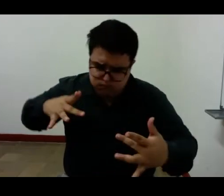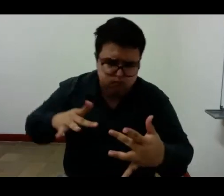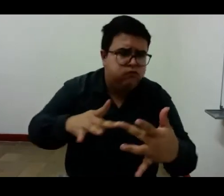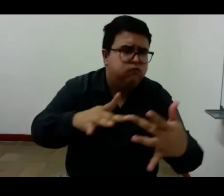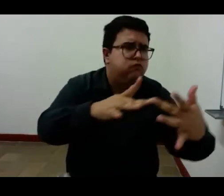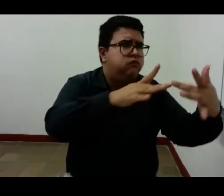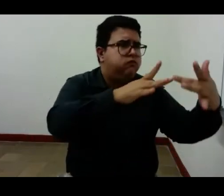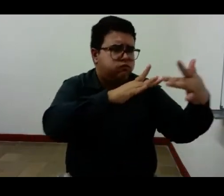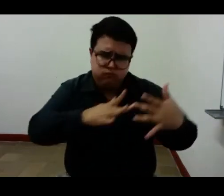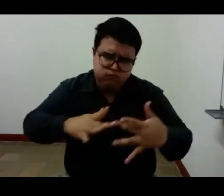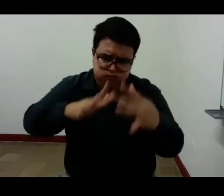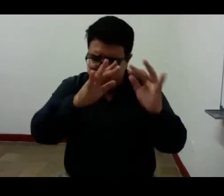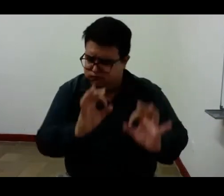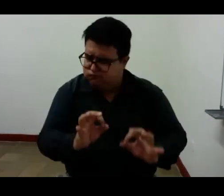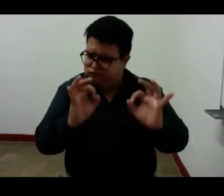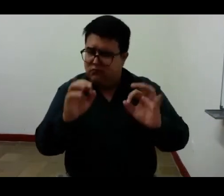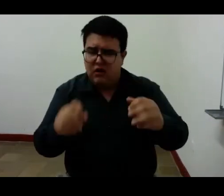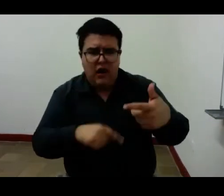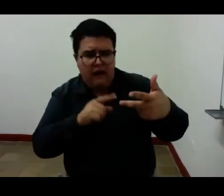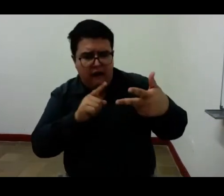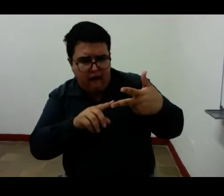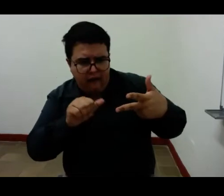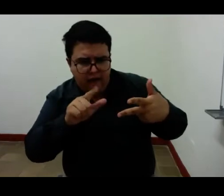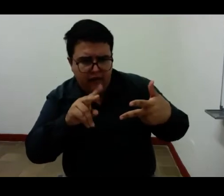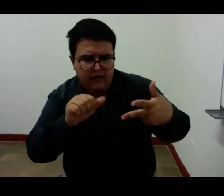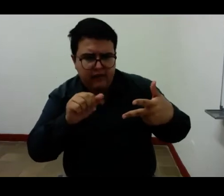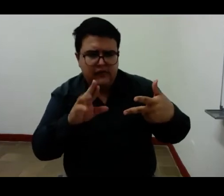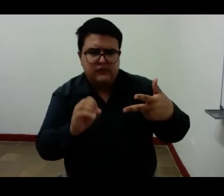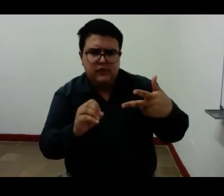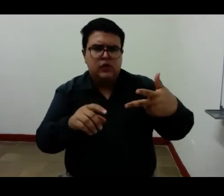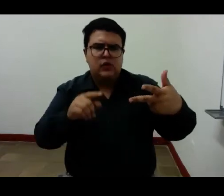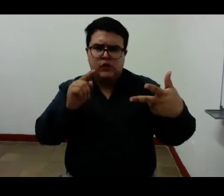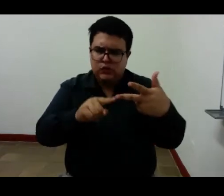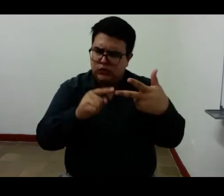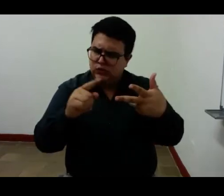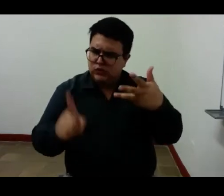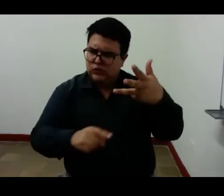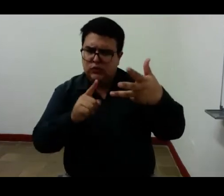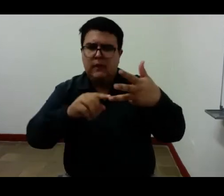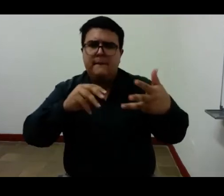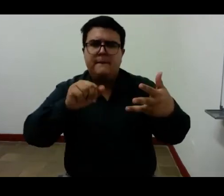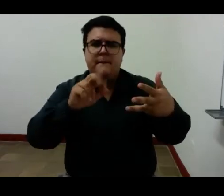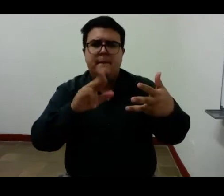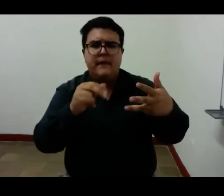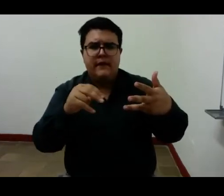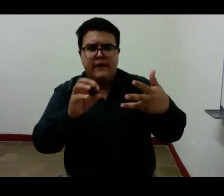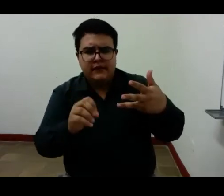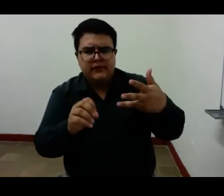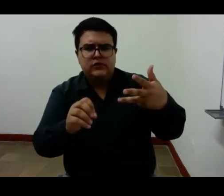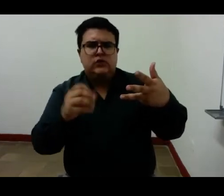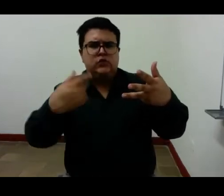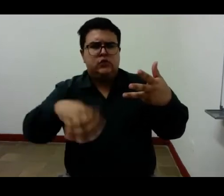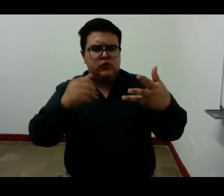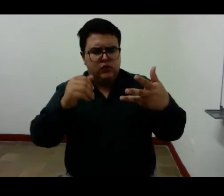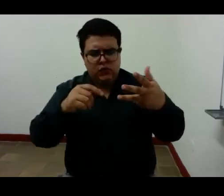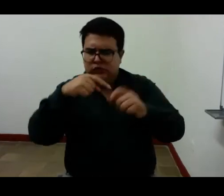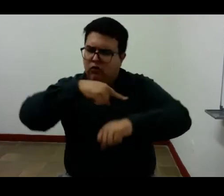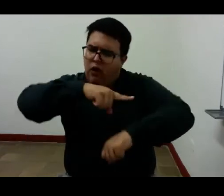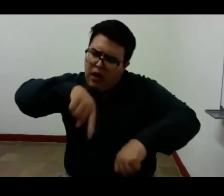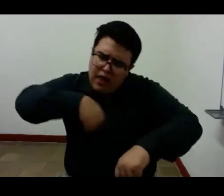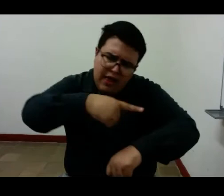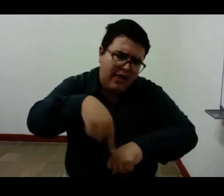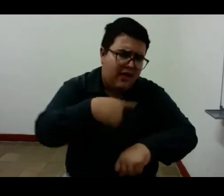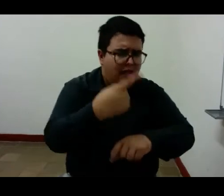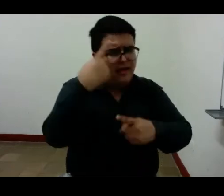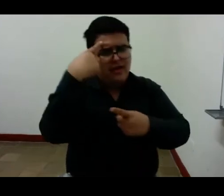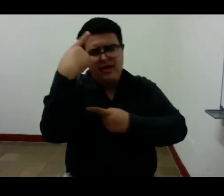O las horas de Álvaro de Campos la duda marítima el paso de las horas al